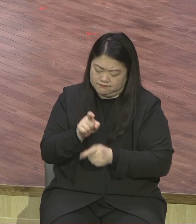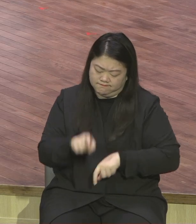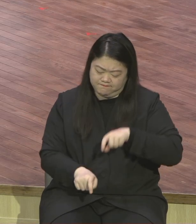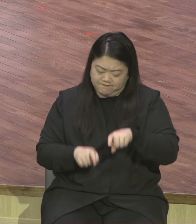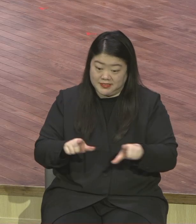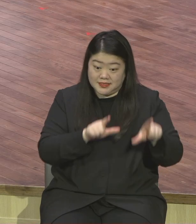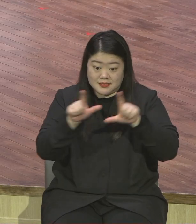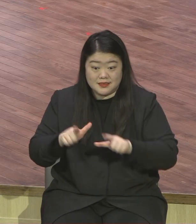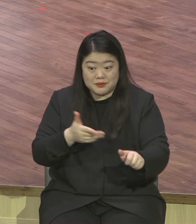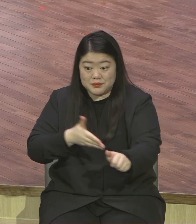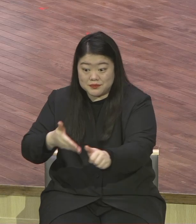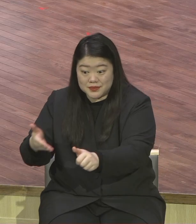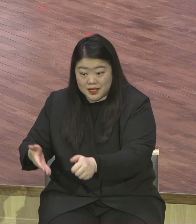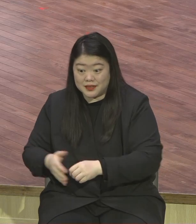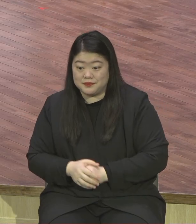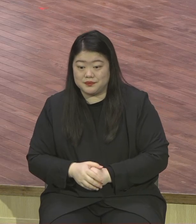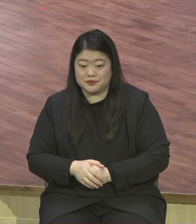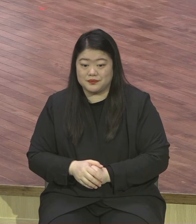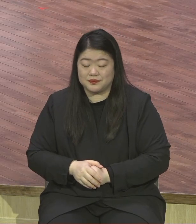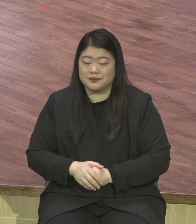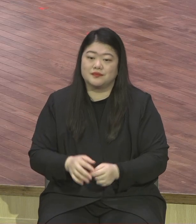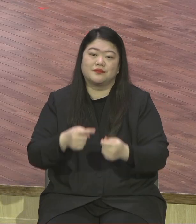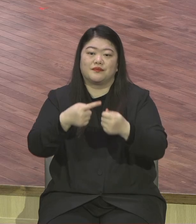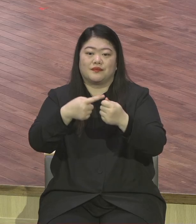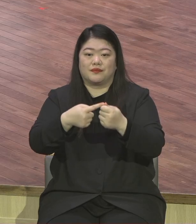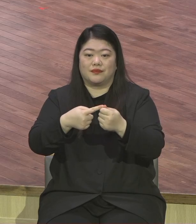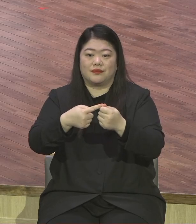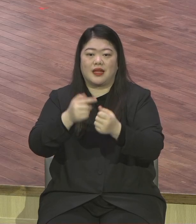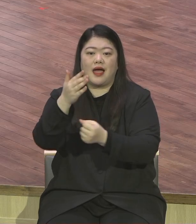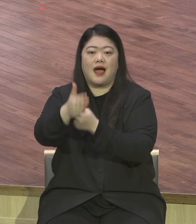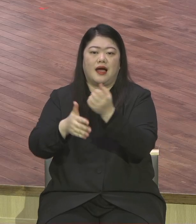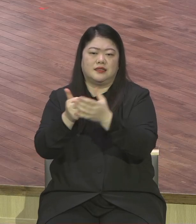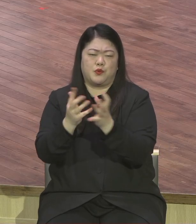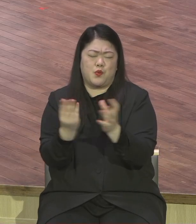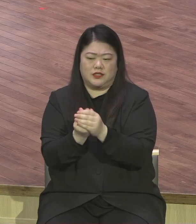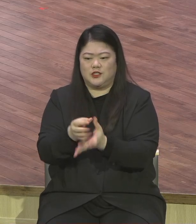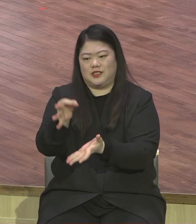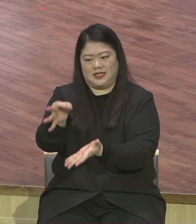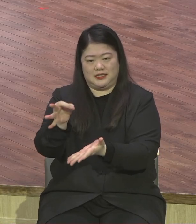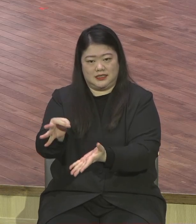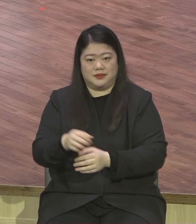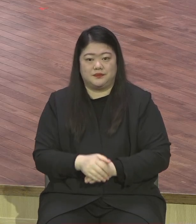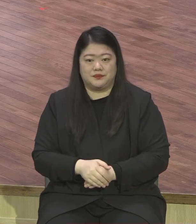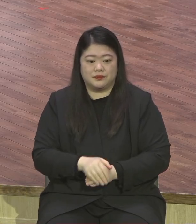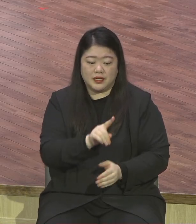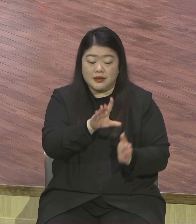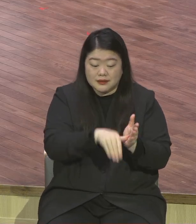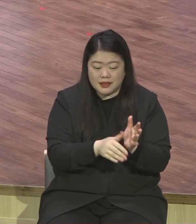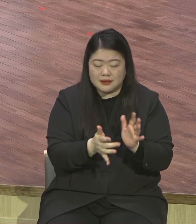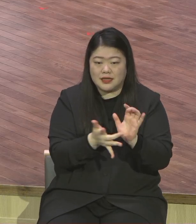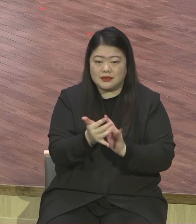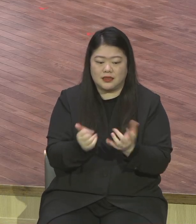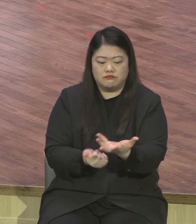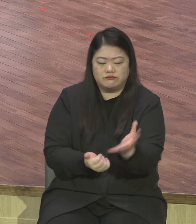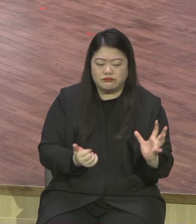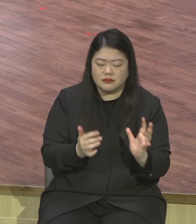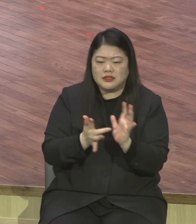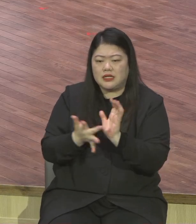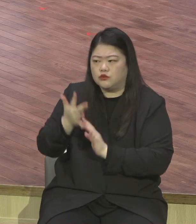첫째로 하나님의 절대 가치입니다. 1절을 봅니다. 그때의 제자들이 예수께 나와 이르되 천국에서